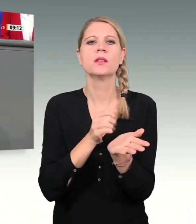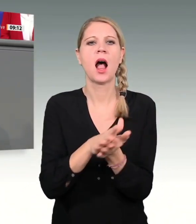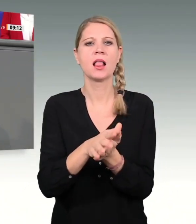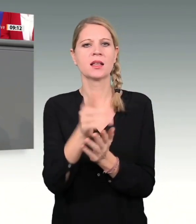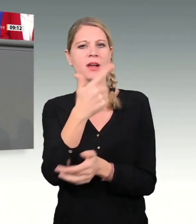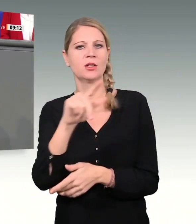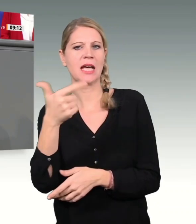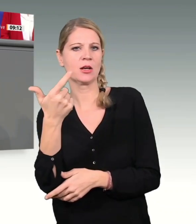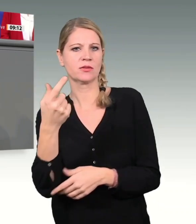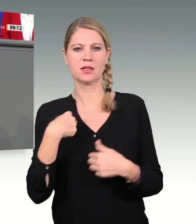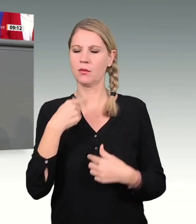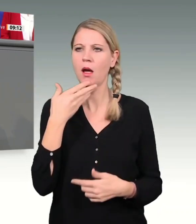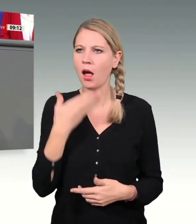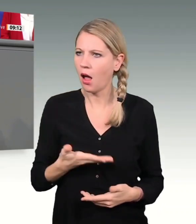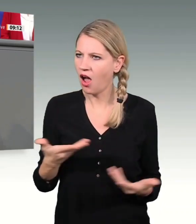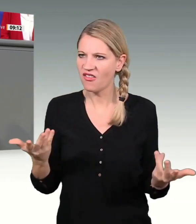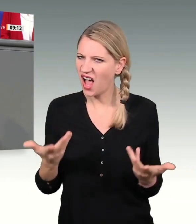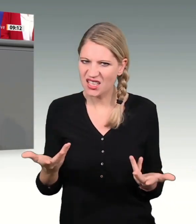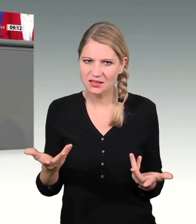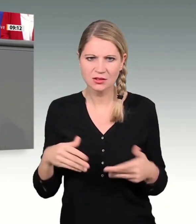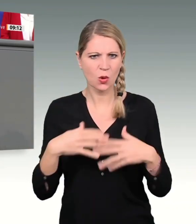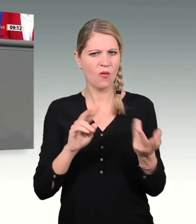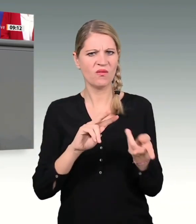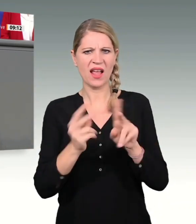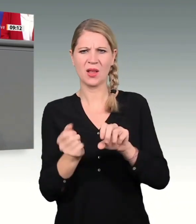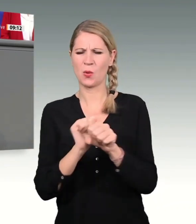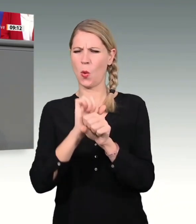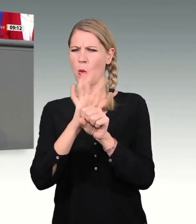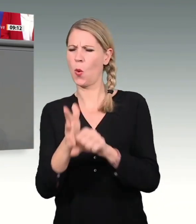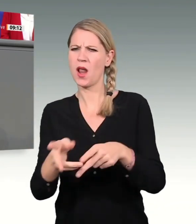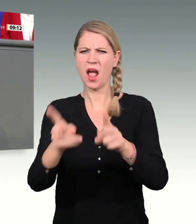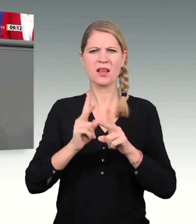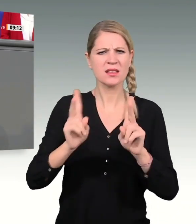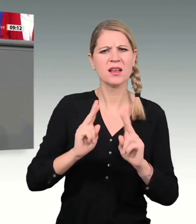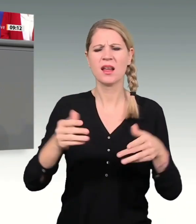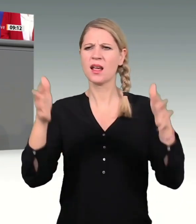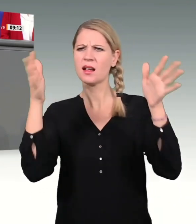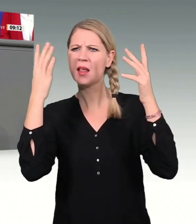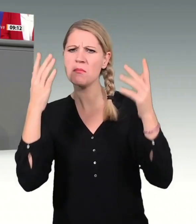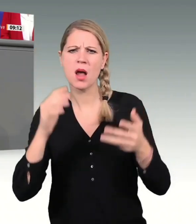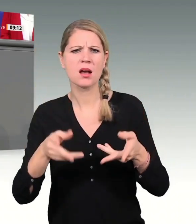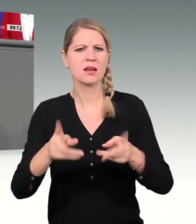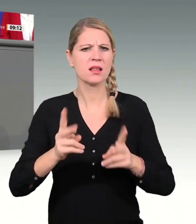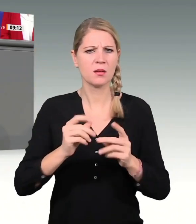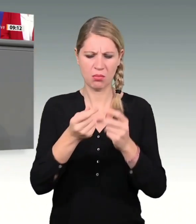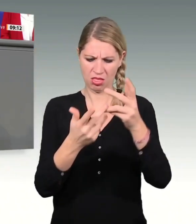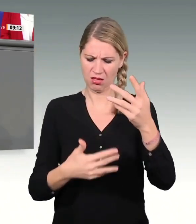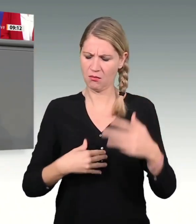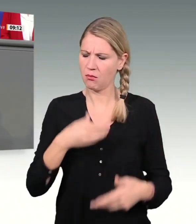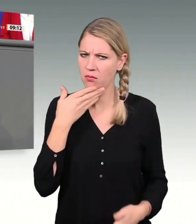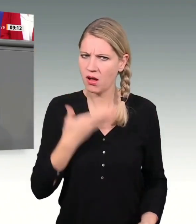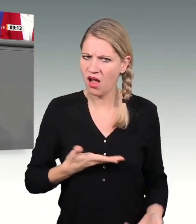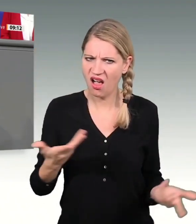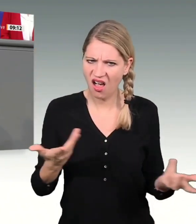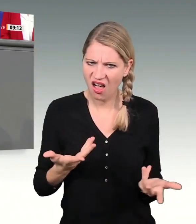Dürr. Ich darf Ihnen übrigens an dieser Stelle noch einmal zur Wahl als Fraktionsvorsitzender gratulieren, verehrter Kollege. Beim rechtlich deutlich